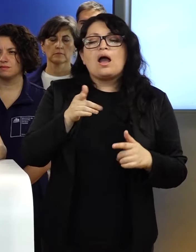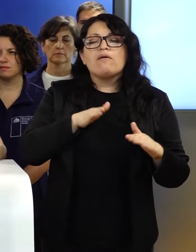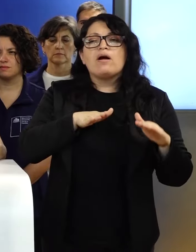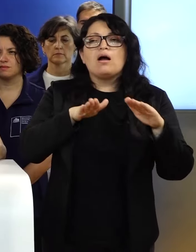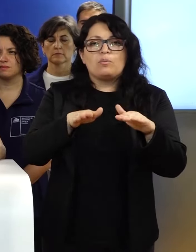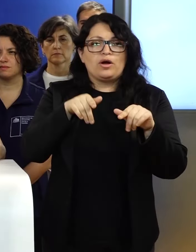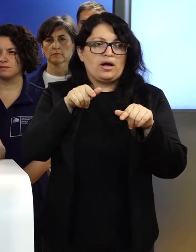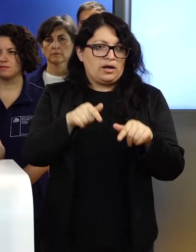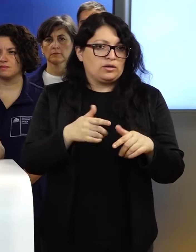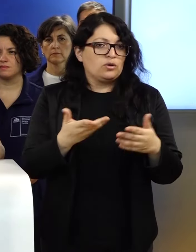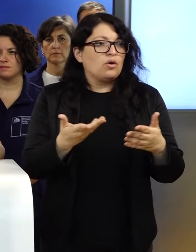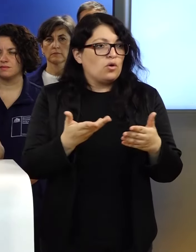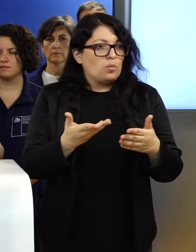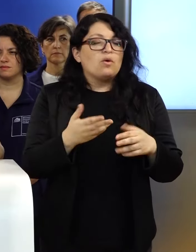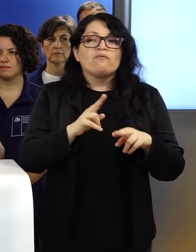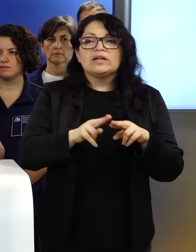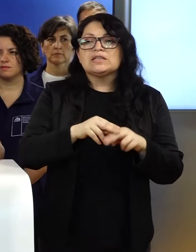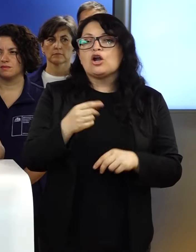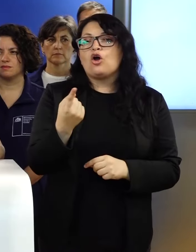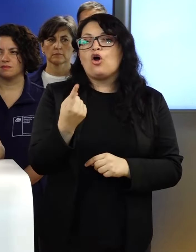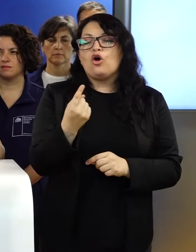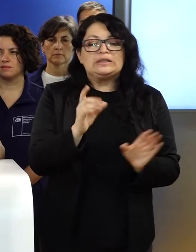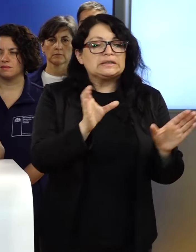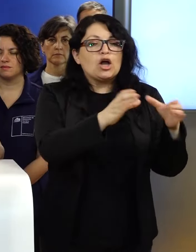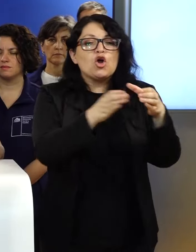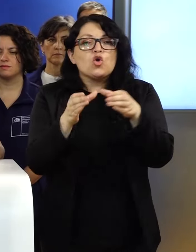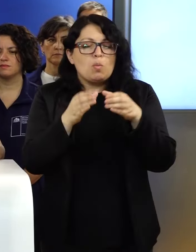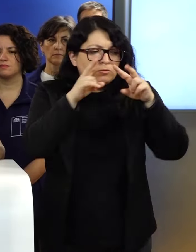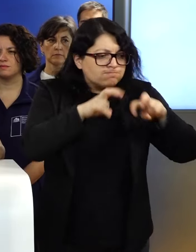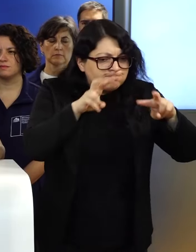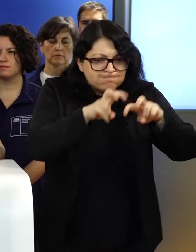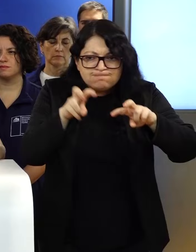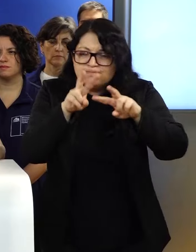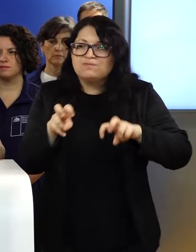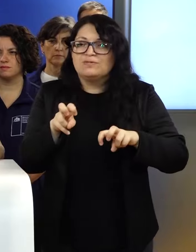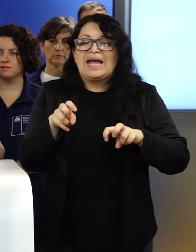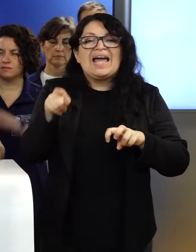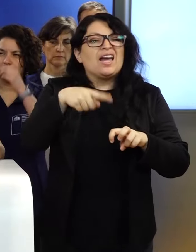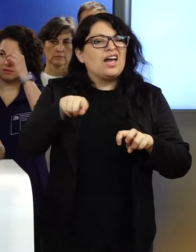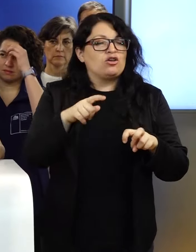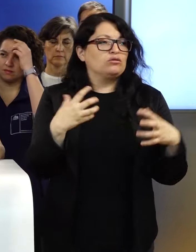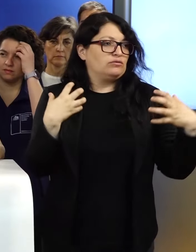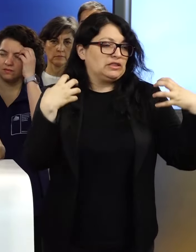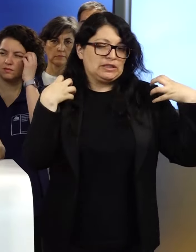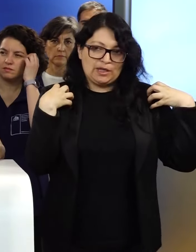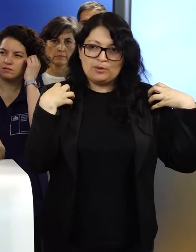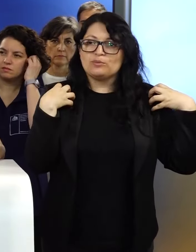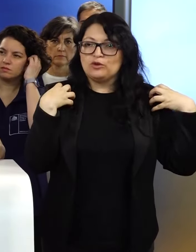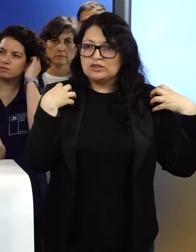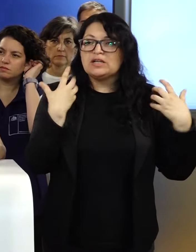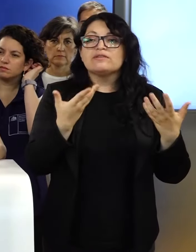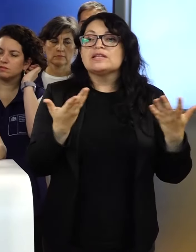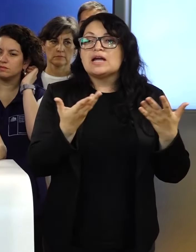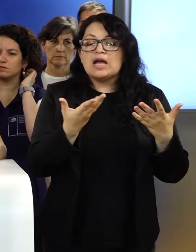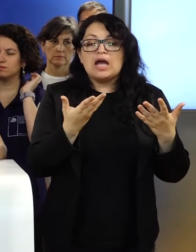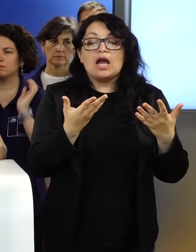con la instalación de 11 equipos investigadores que son los que se encargan del levantamiento de los cuerpos